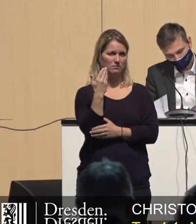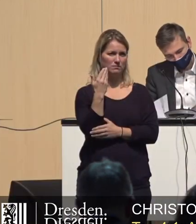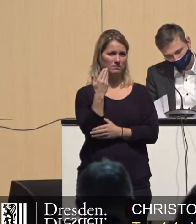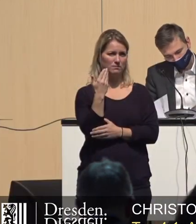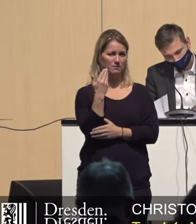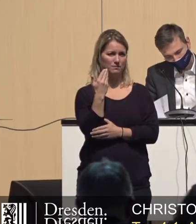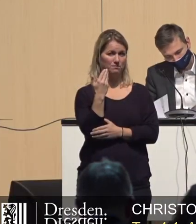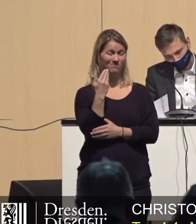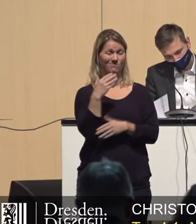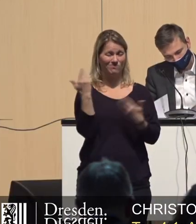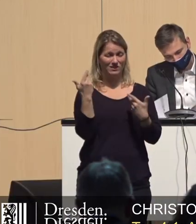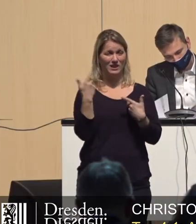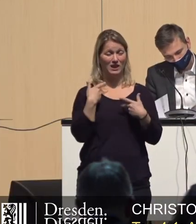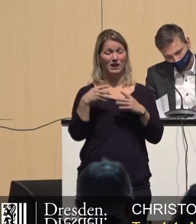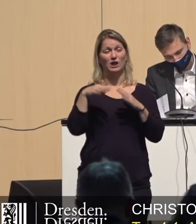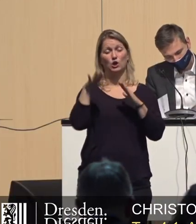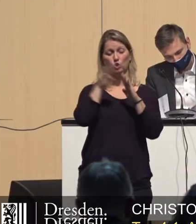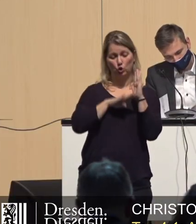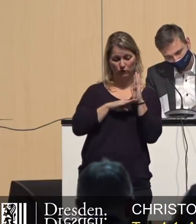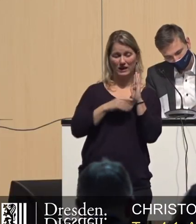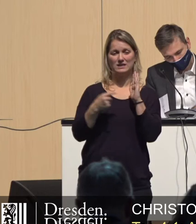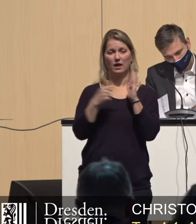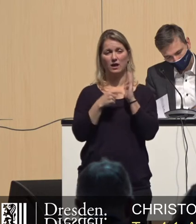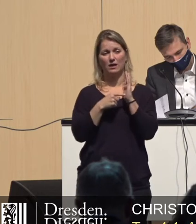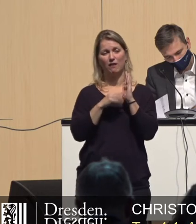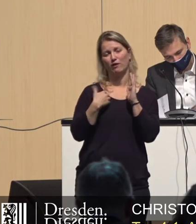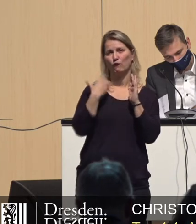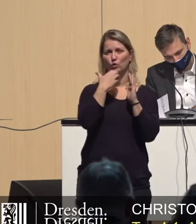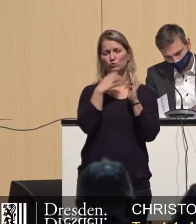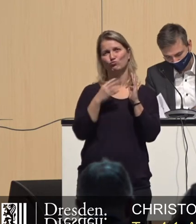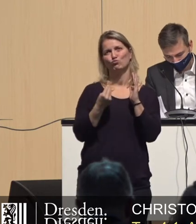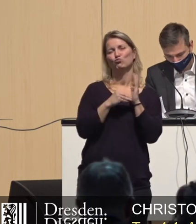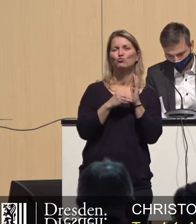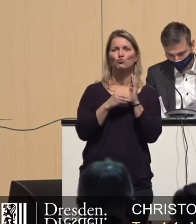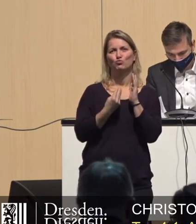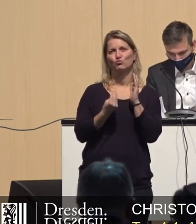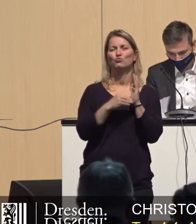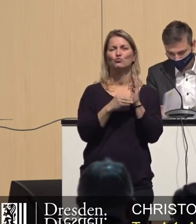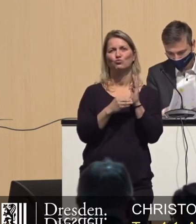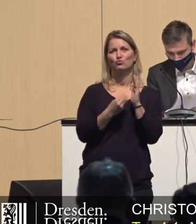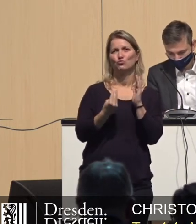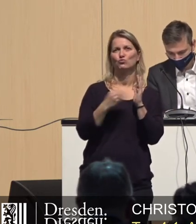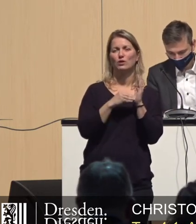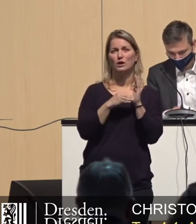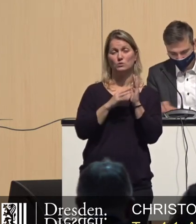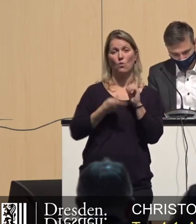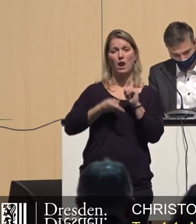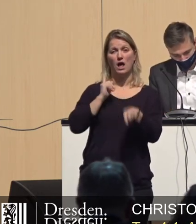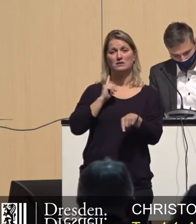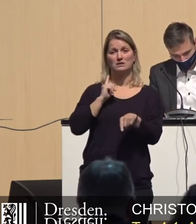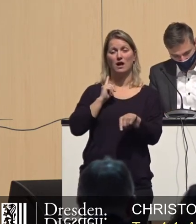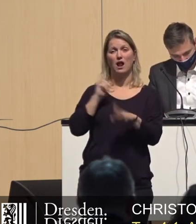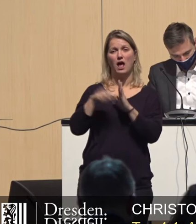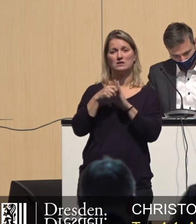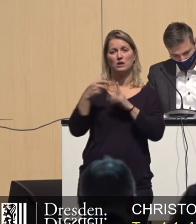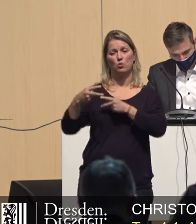der Richtlinie mit ideologischem Wunschvorstellen, die Sie in der letzten Legislaturperiode beschlossen haben, insbesondere